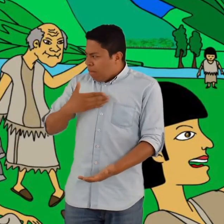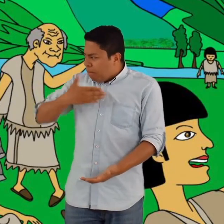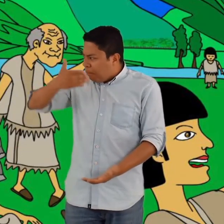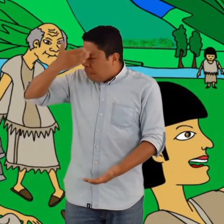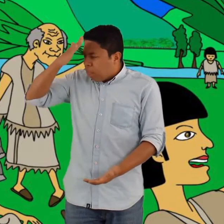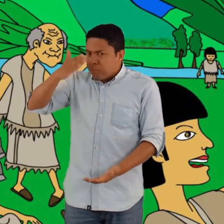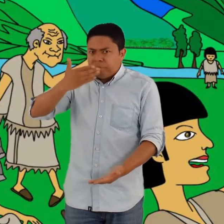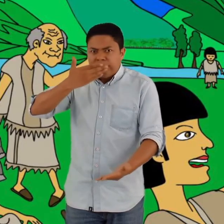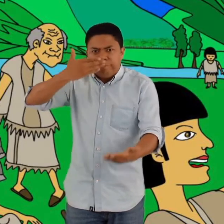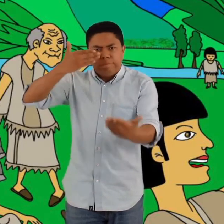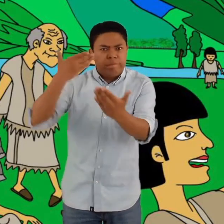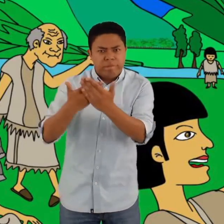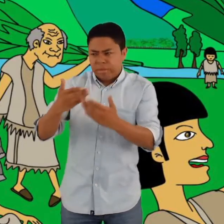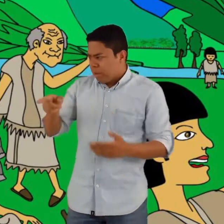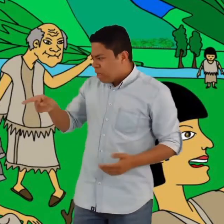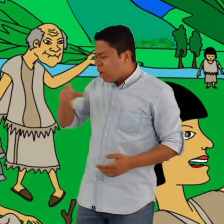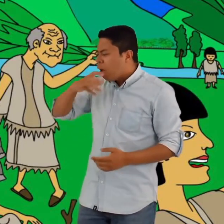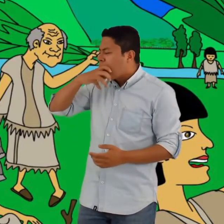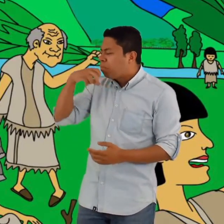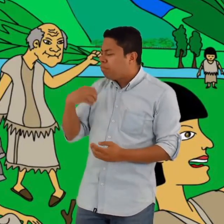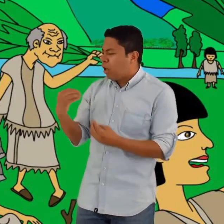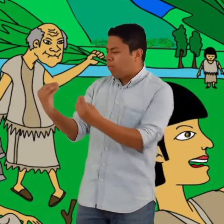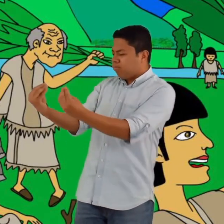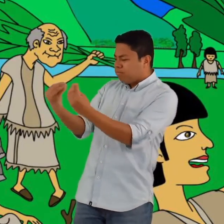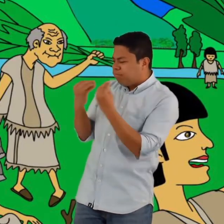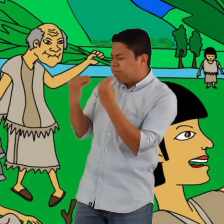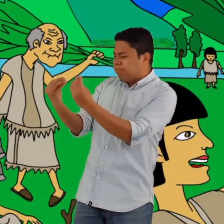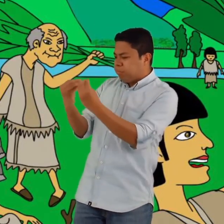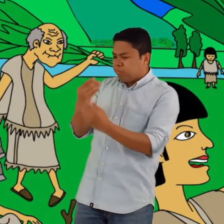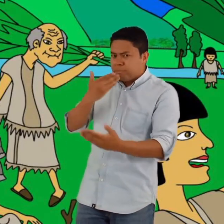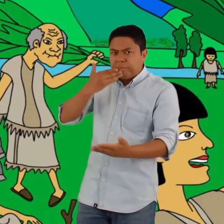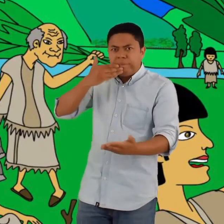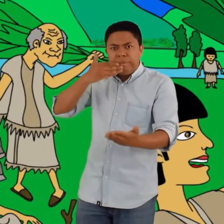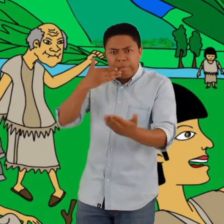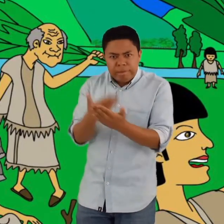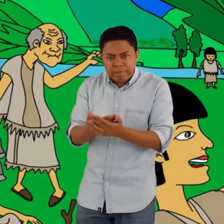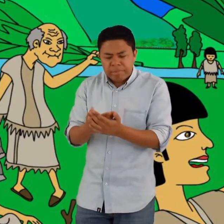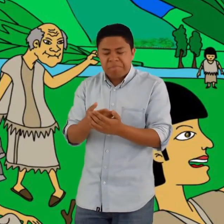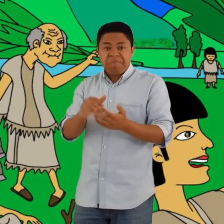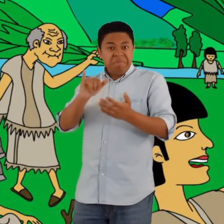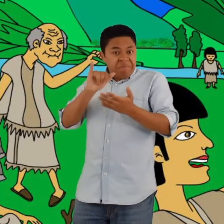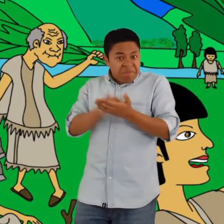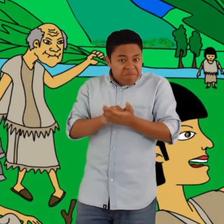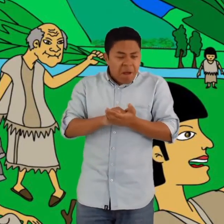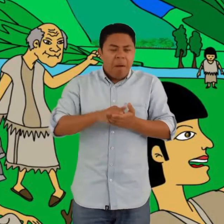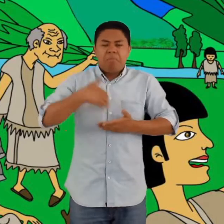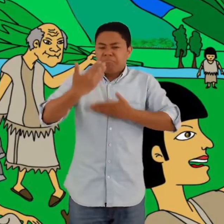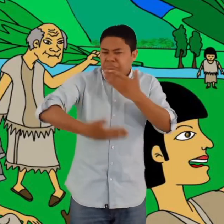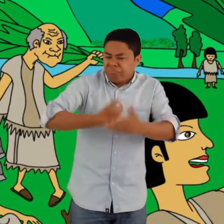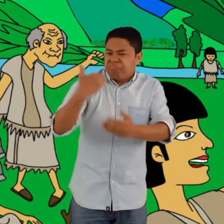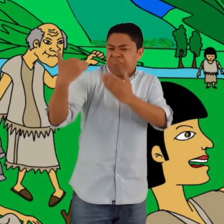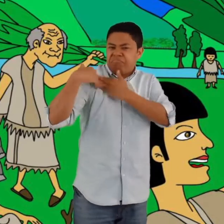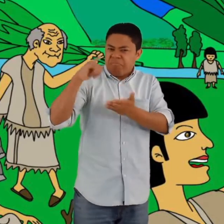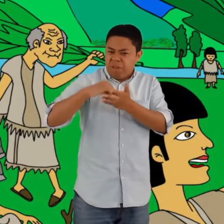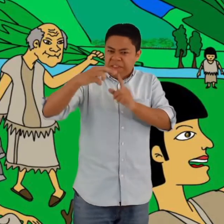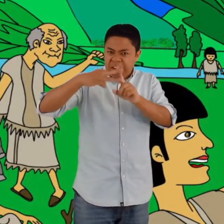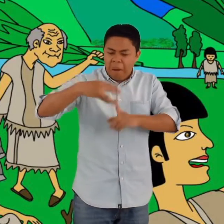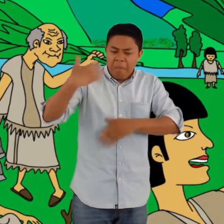Jivian estaba muy agradecido con los ancianos por todo lo que le enseñaban. Fueron pasando los meses y la